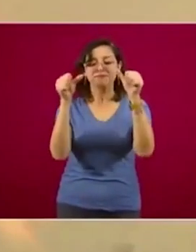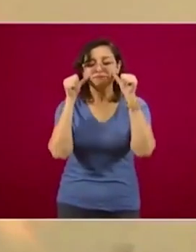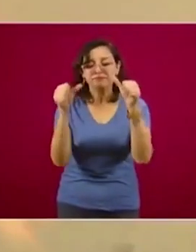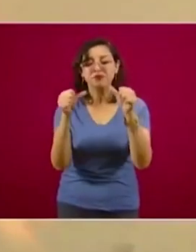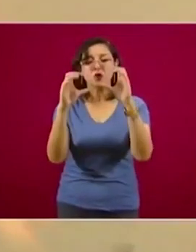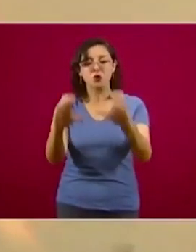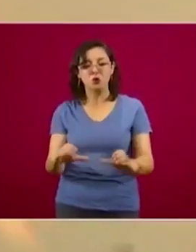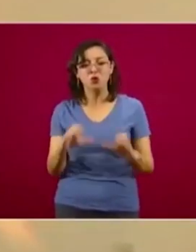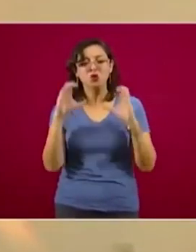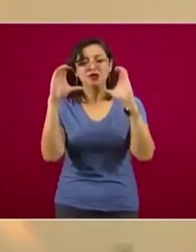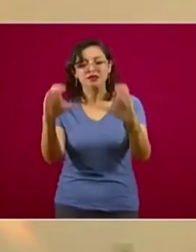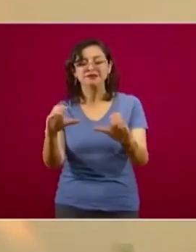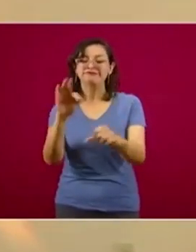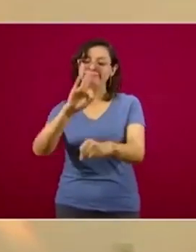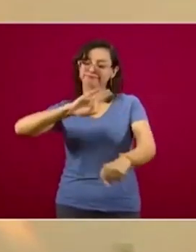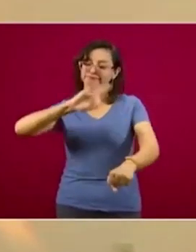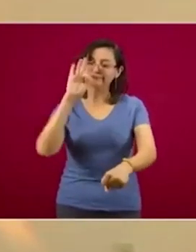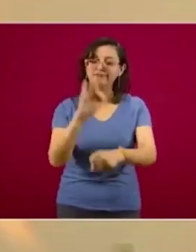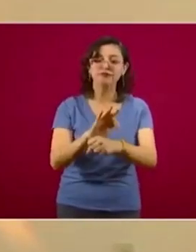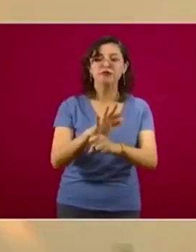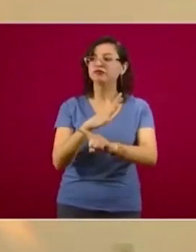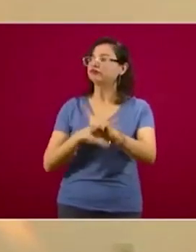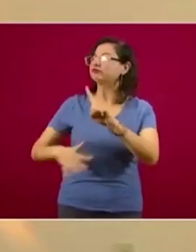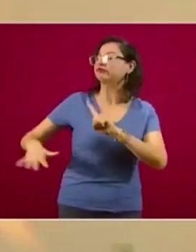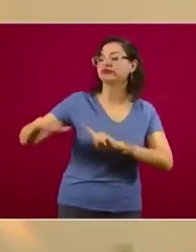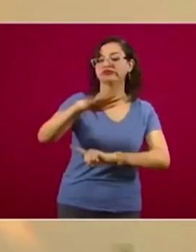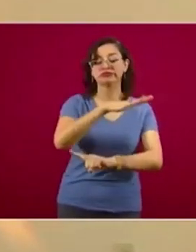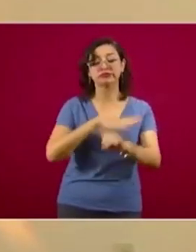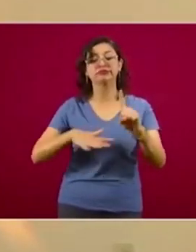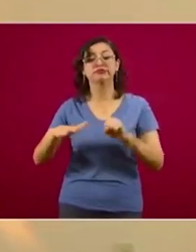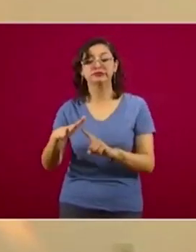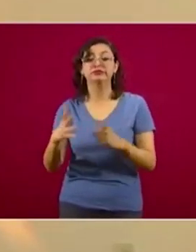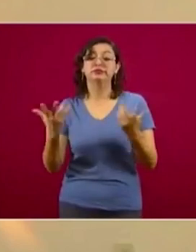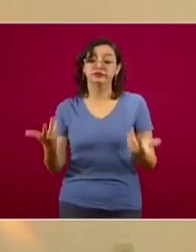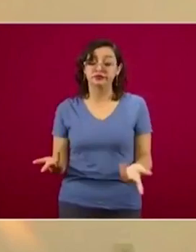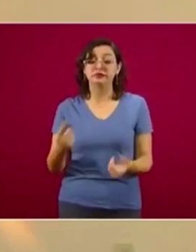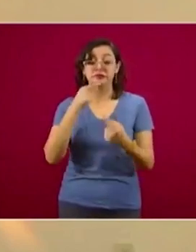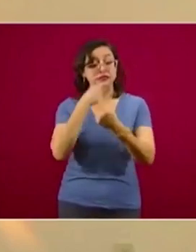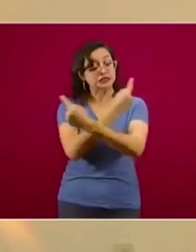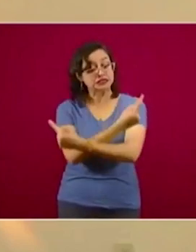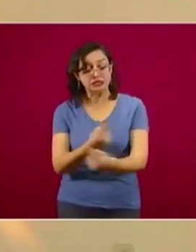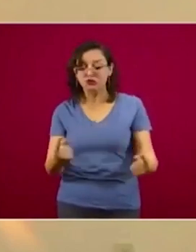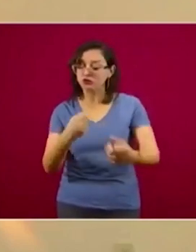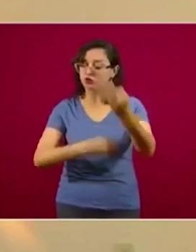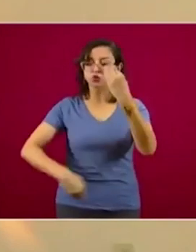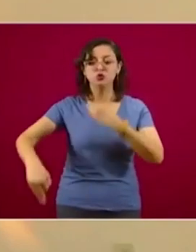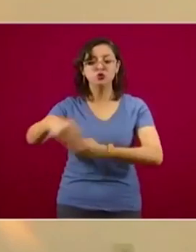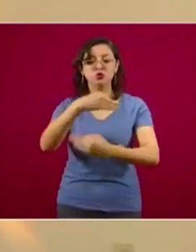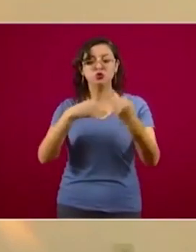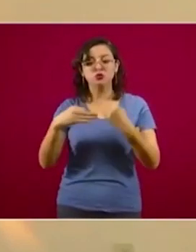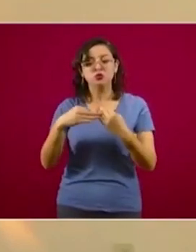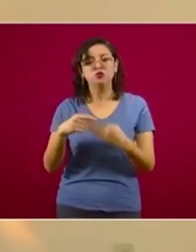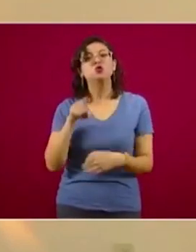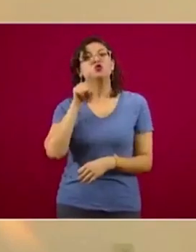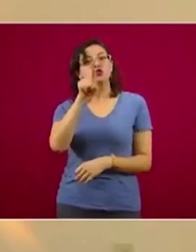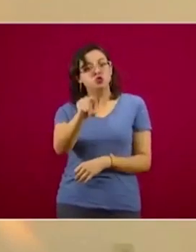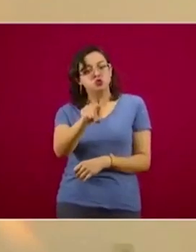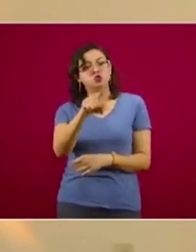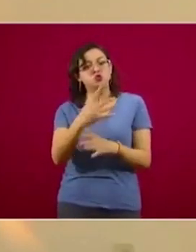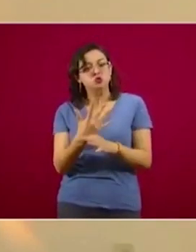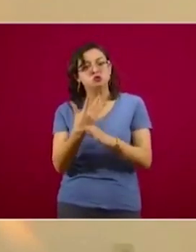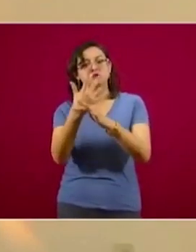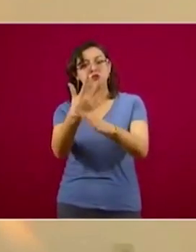y ser protegido por la sociedad, principalmente cuando se es niño. Así que esto que tú me comentas